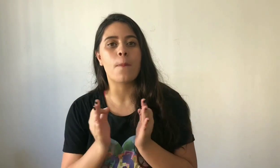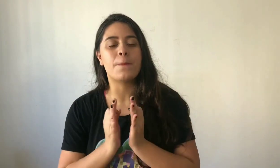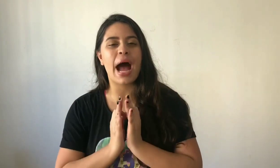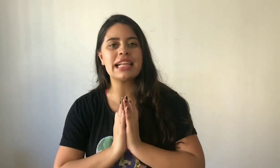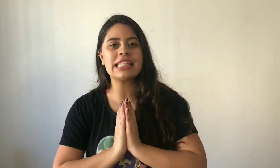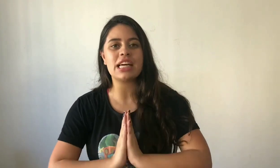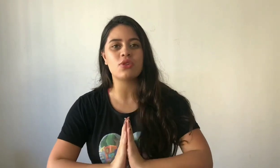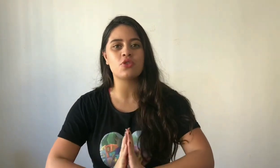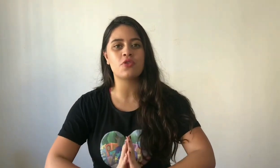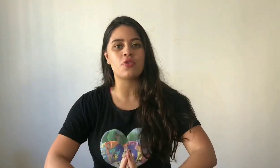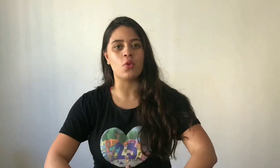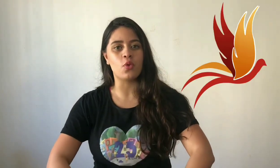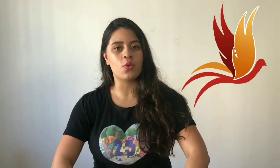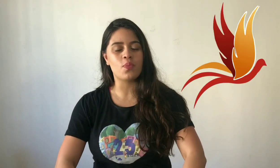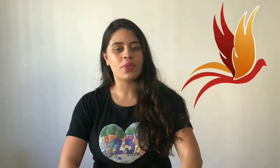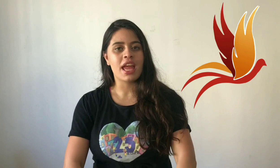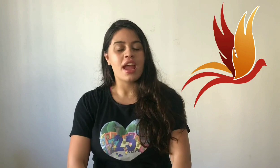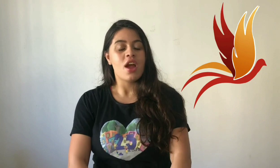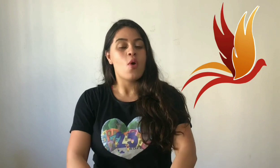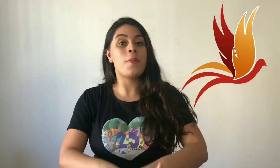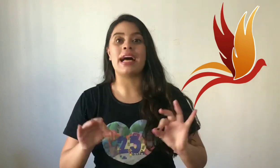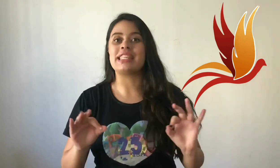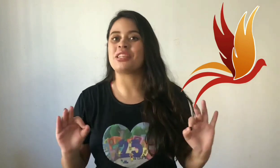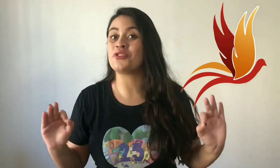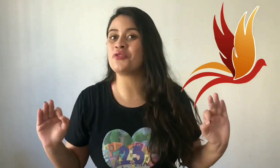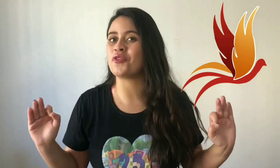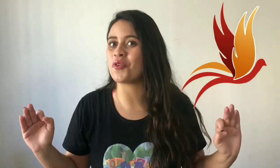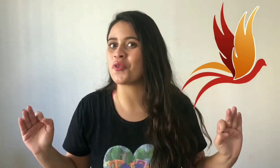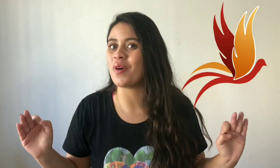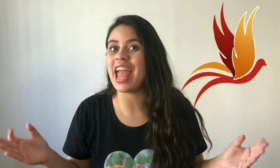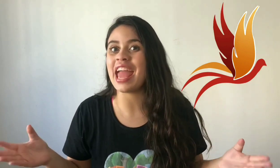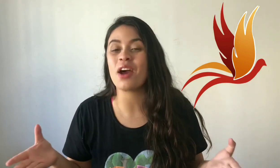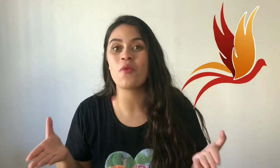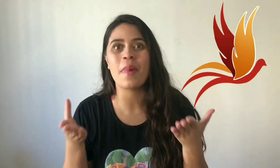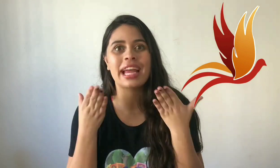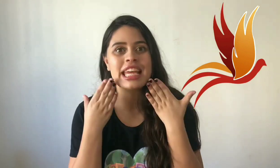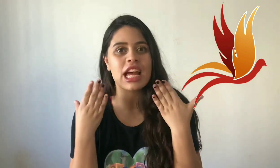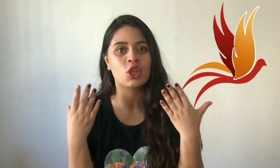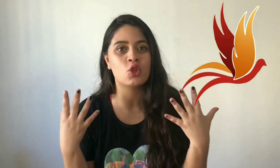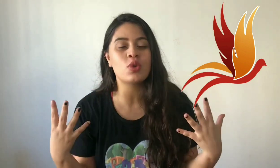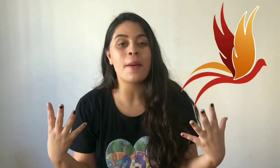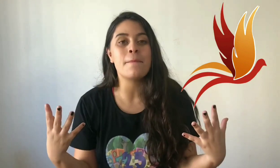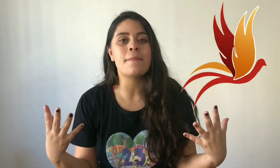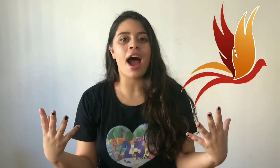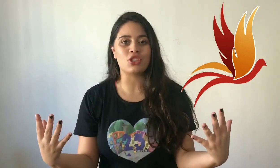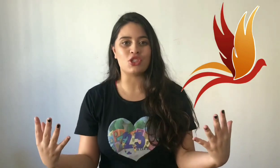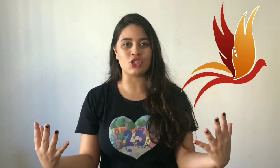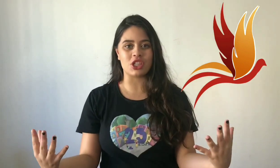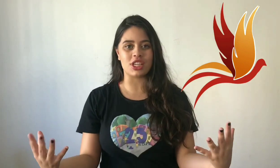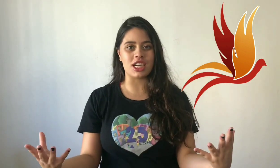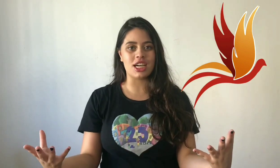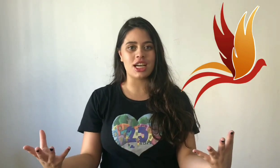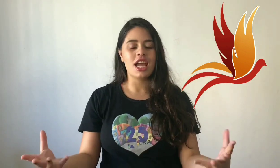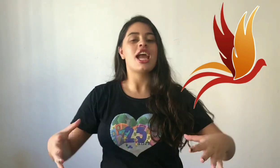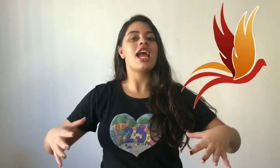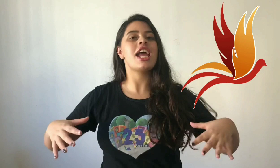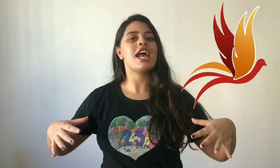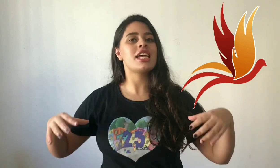Pássaro de Fogo. O Pássaro de Fogo era uma criatura mágica. Ele